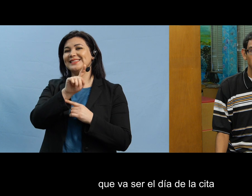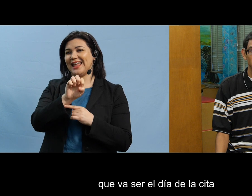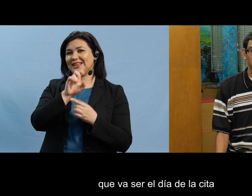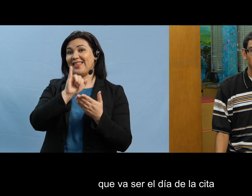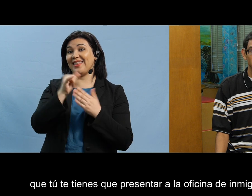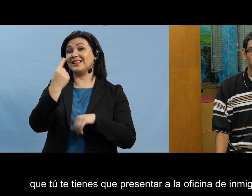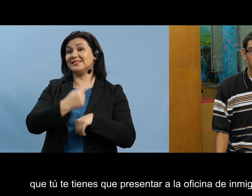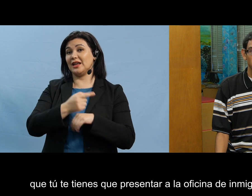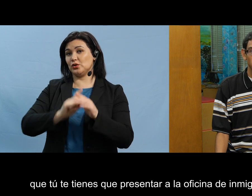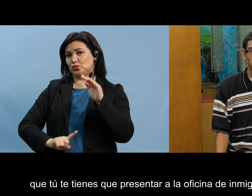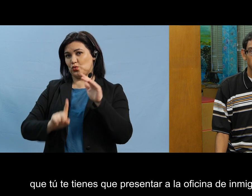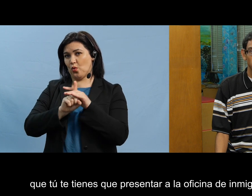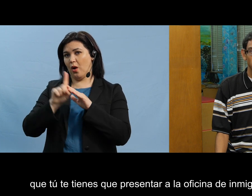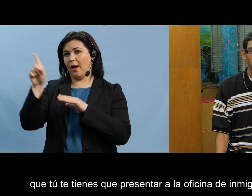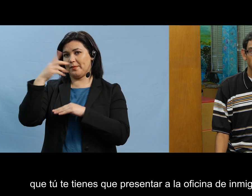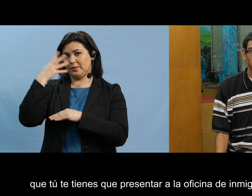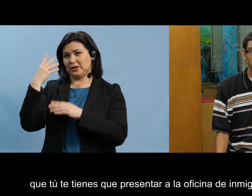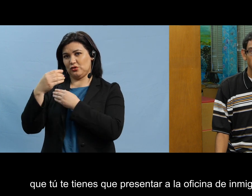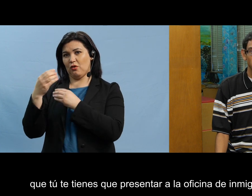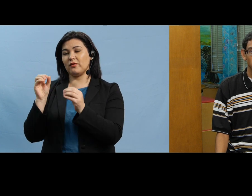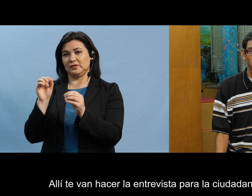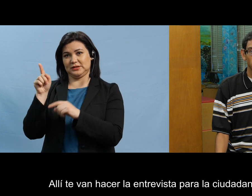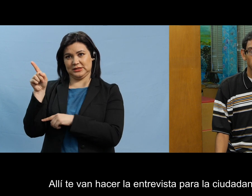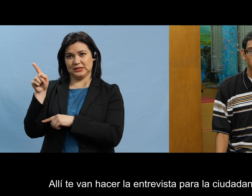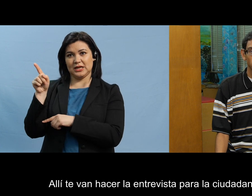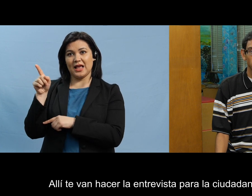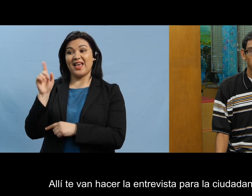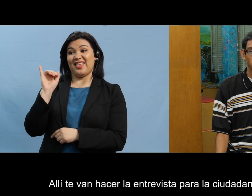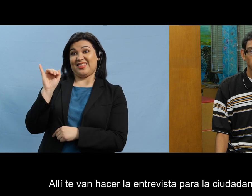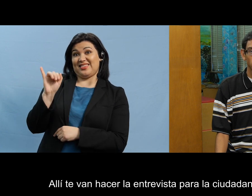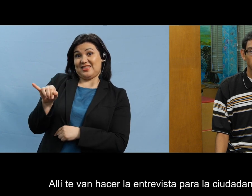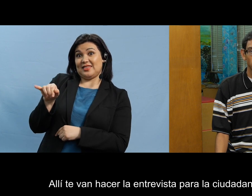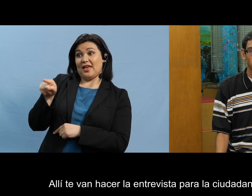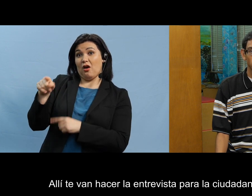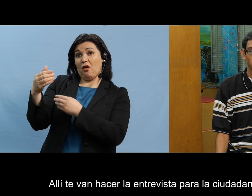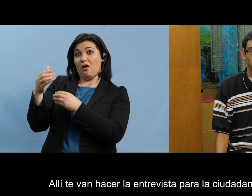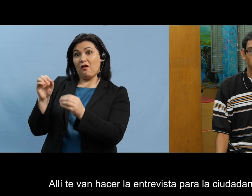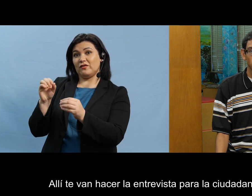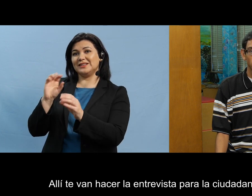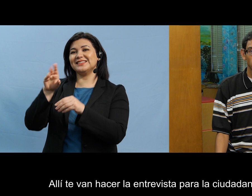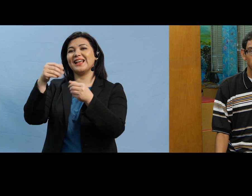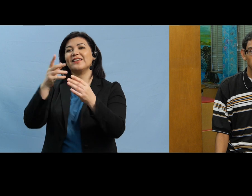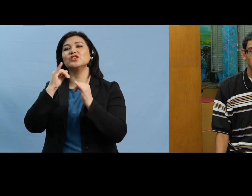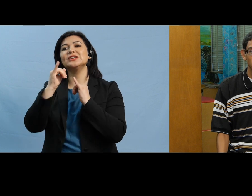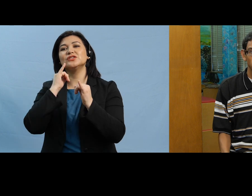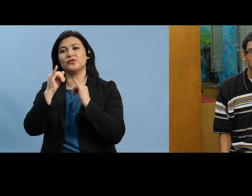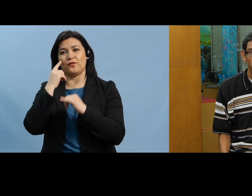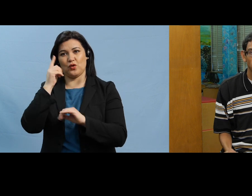tú te tienes que presentar a la oficina de migración ahí te van a hacer la entrevista para la ciudadanía